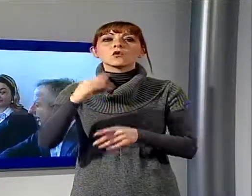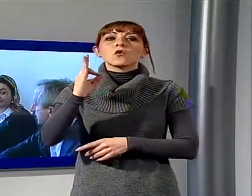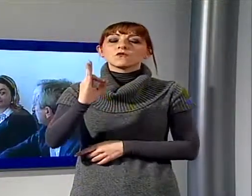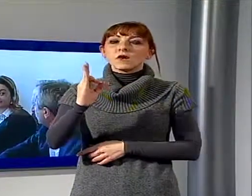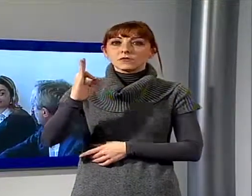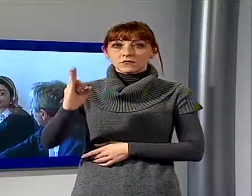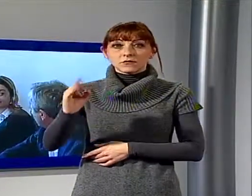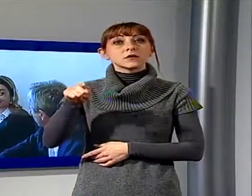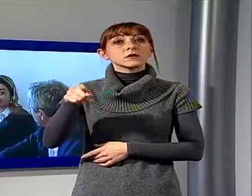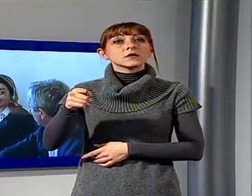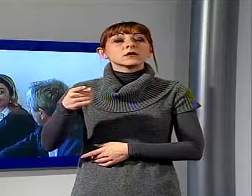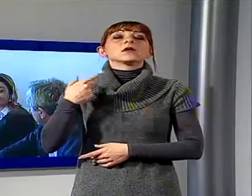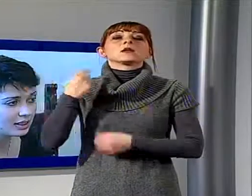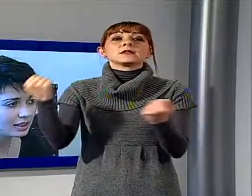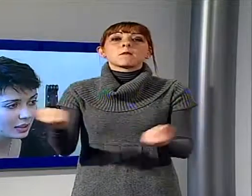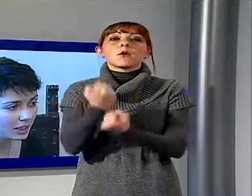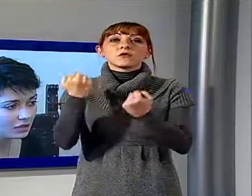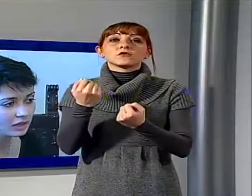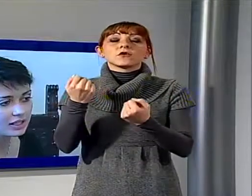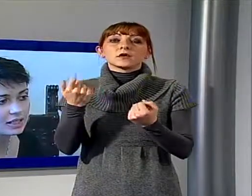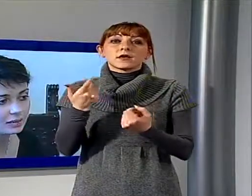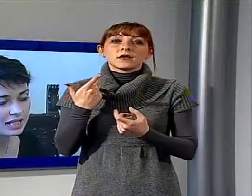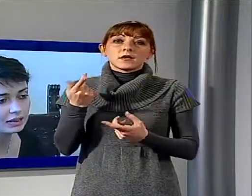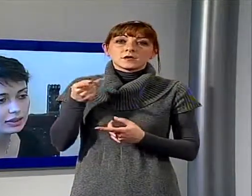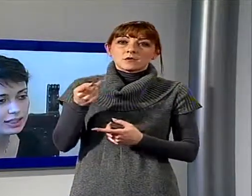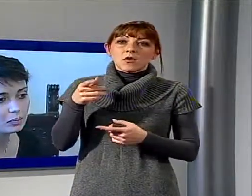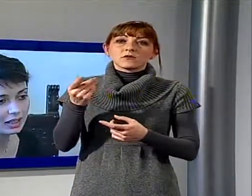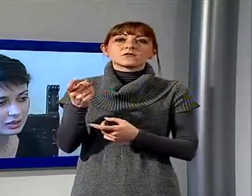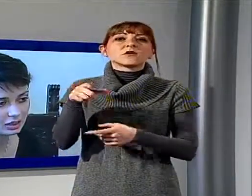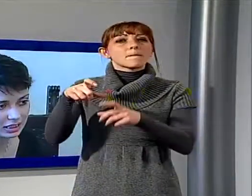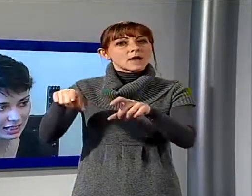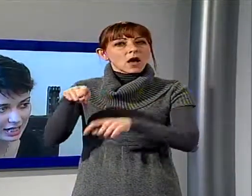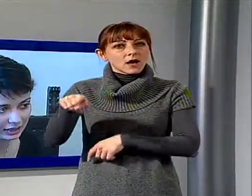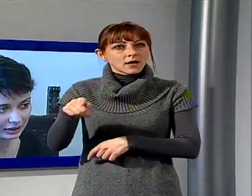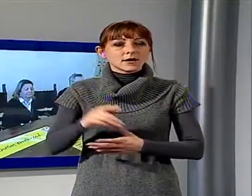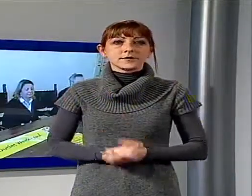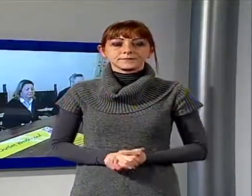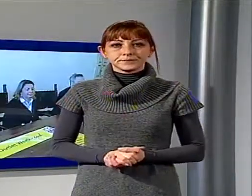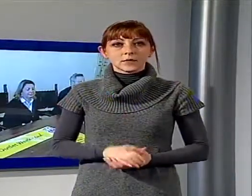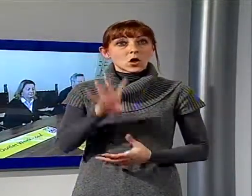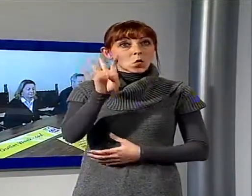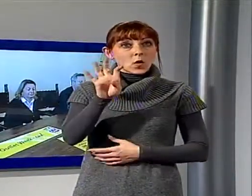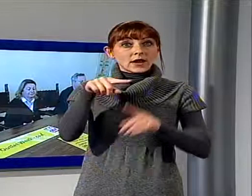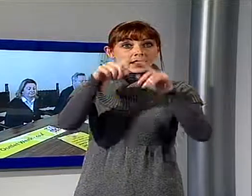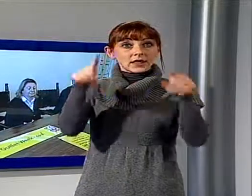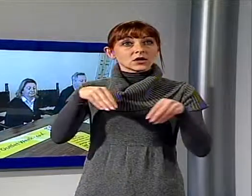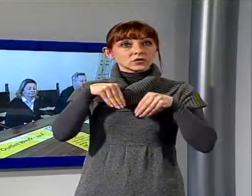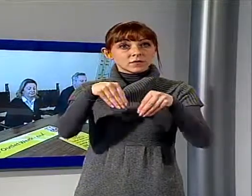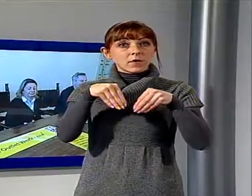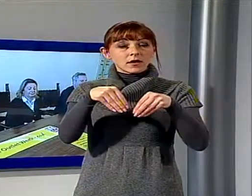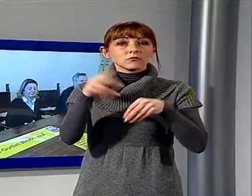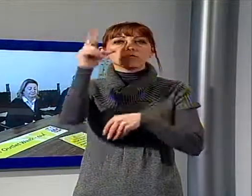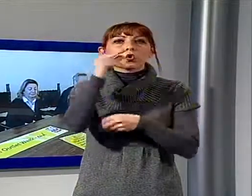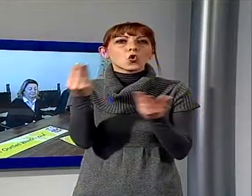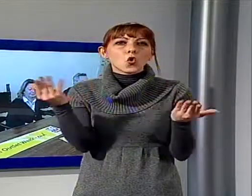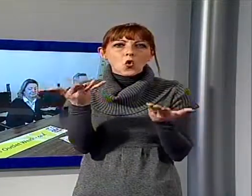Lucca e del Tirreno, sponsor unico dell'iniziativa. 40, come detto, negozi aderenti, i quali saranno resi riconoscibili da